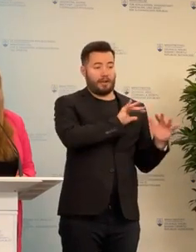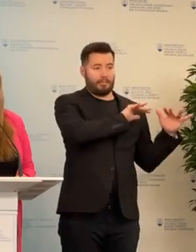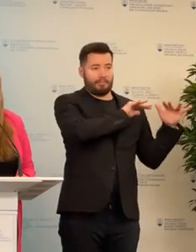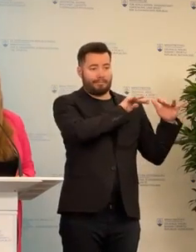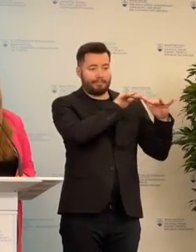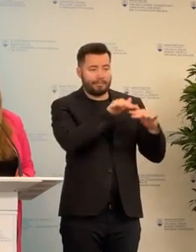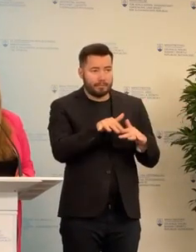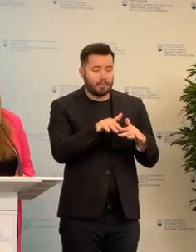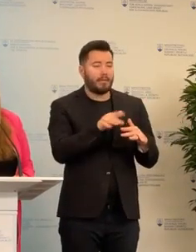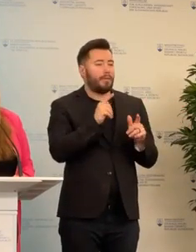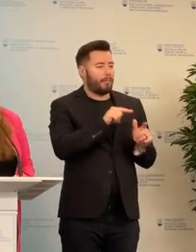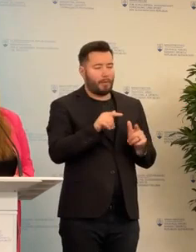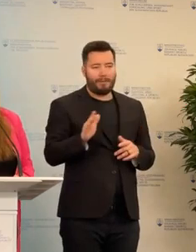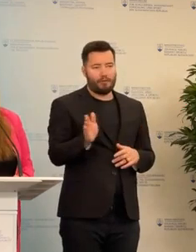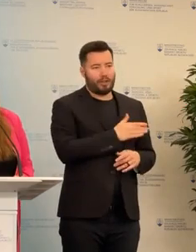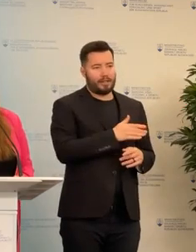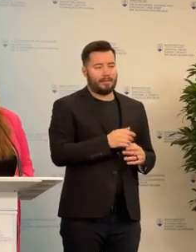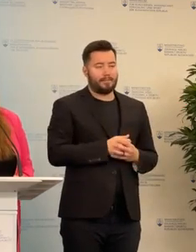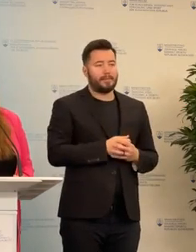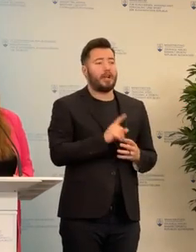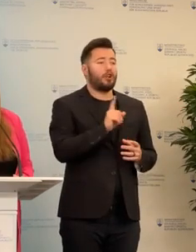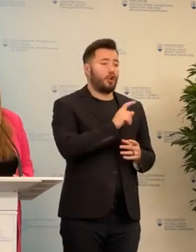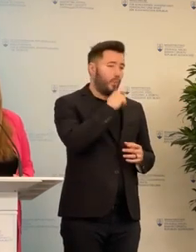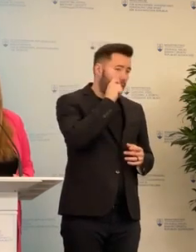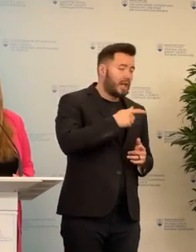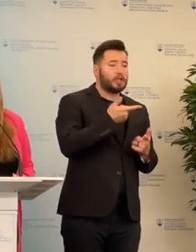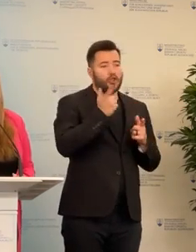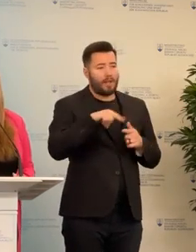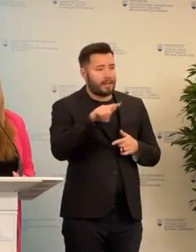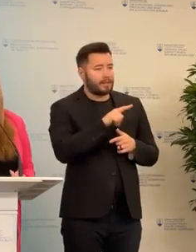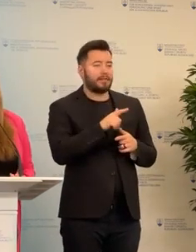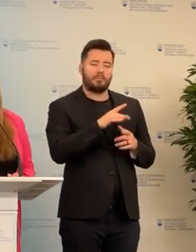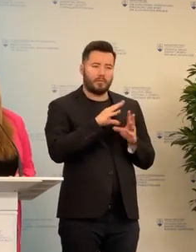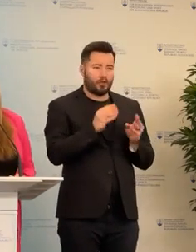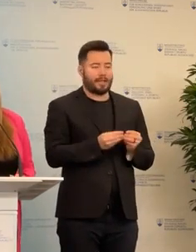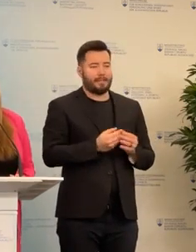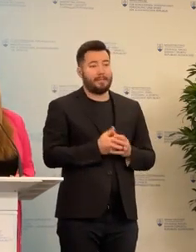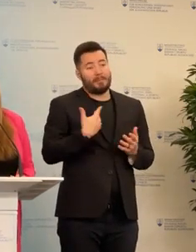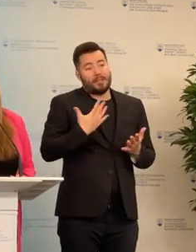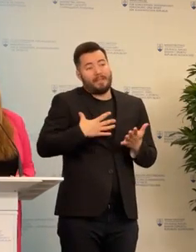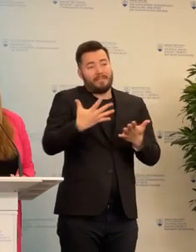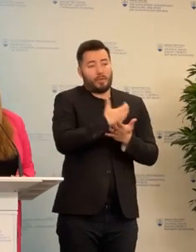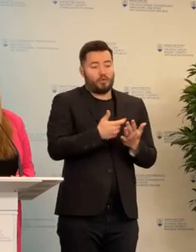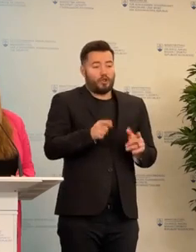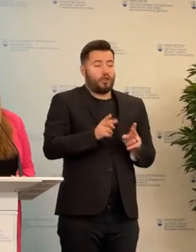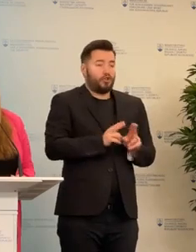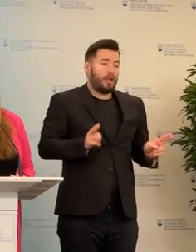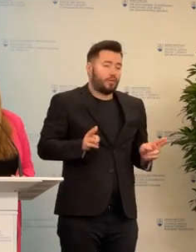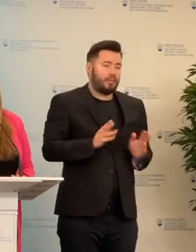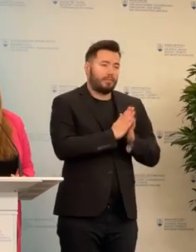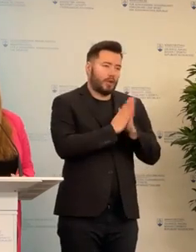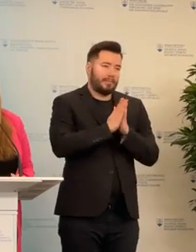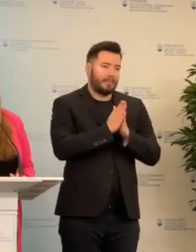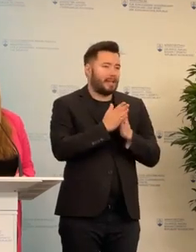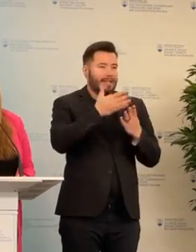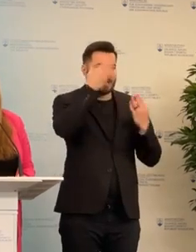a žiakov, ktorí sú v našich školách a ktorí túto situáciu intenzívne vnímajú. A ja využijem aj tento priestor na to, aby sme nezabúdali